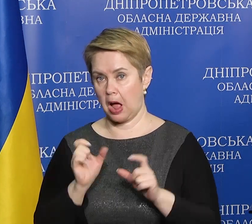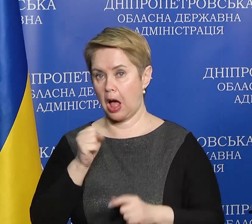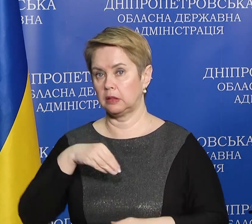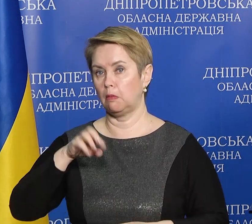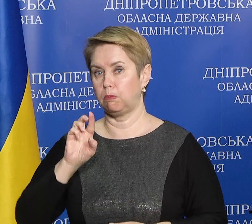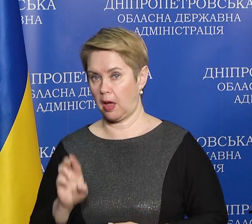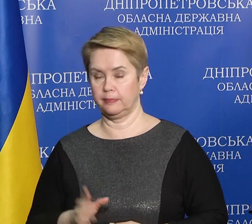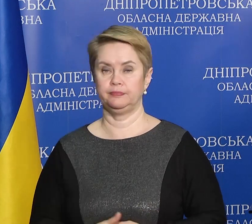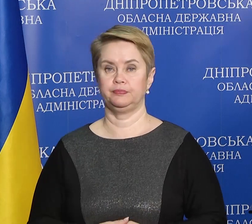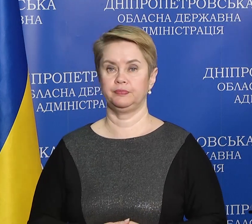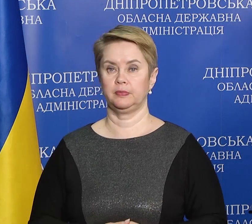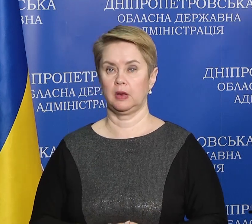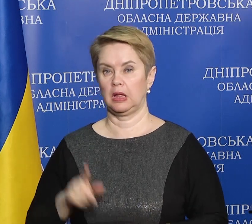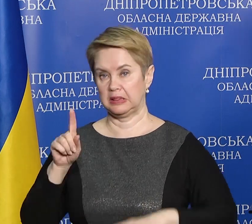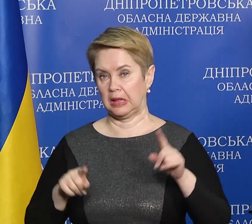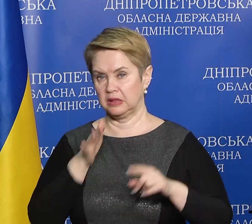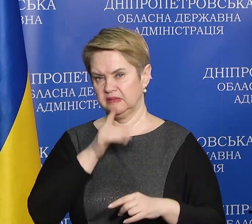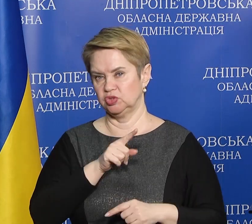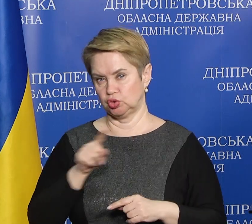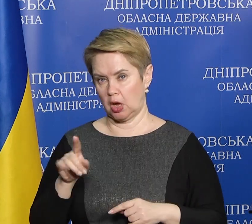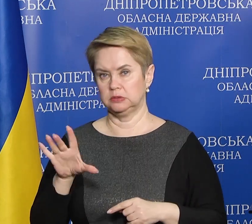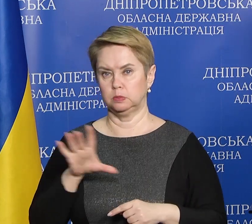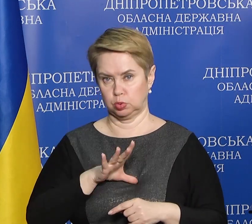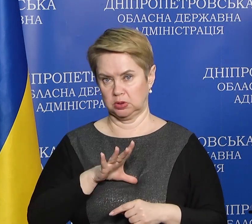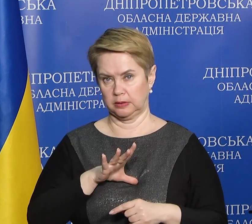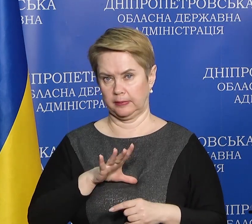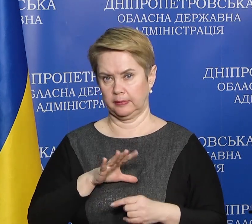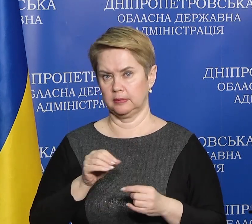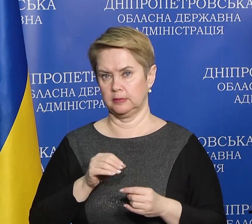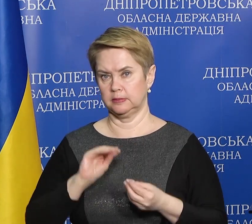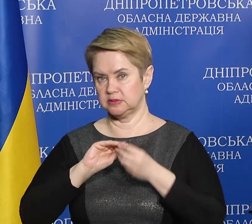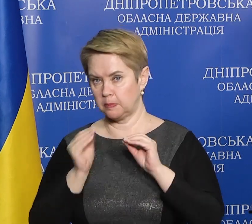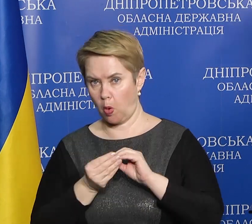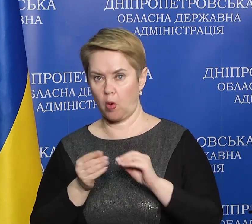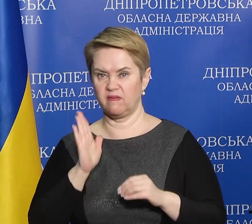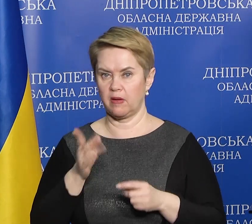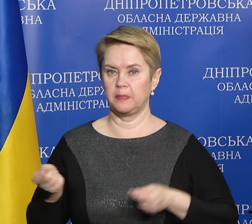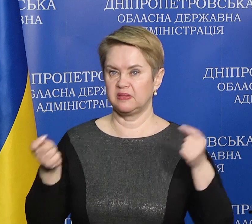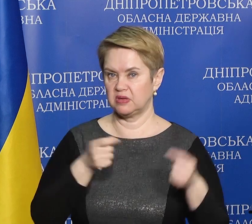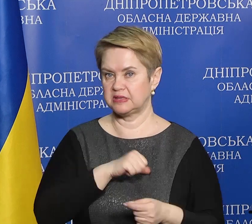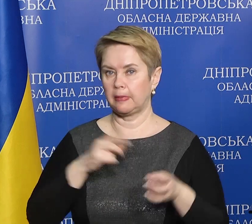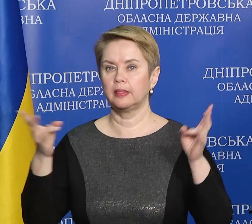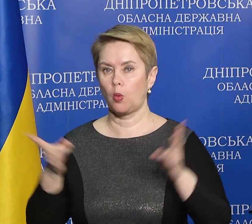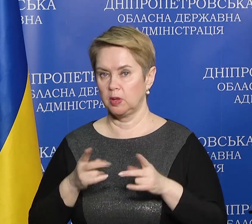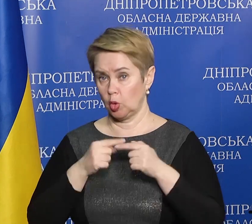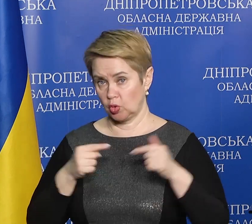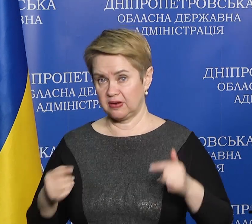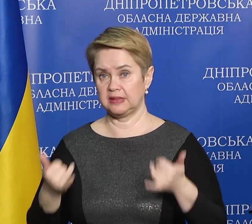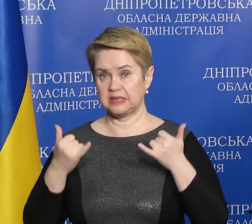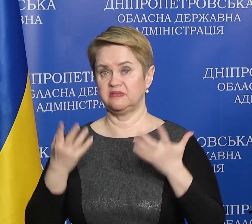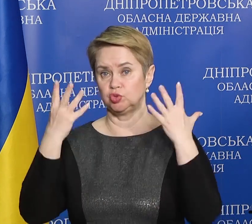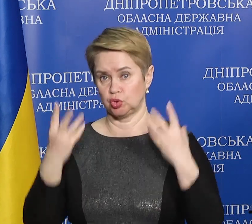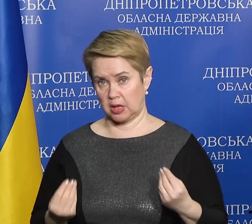АТБ. Деякий час були певні збої в підвозі самих необхідних товарів, але на